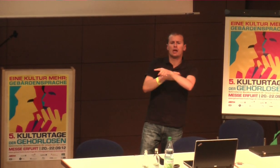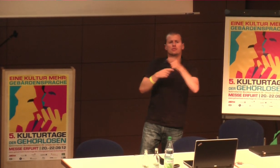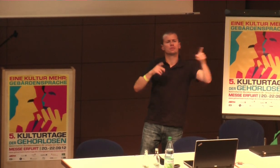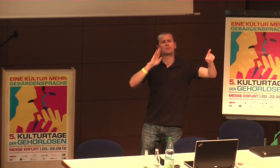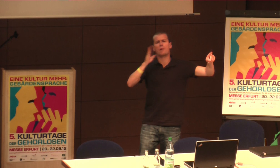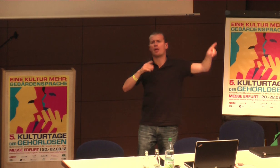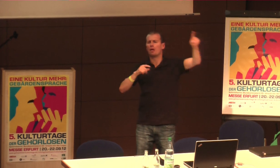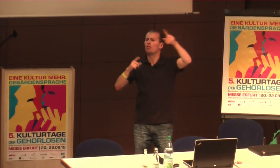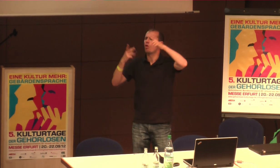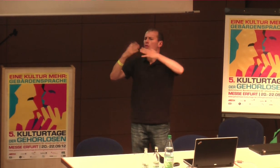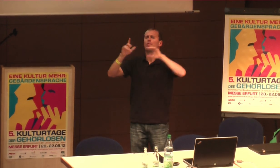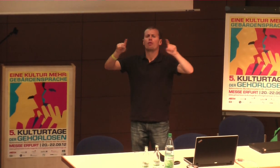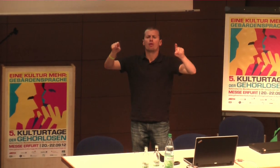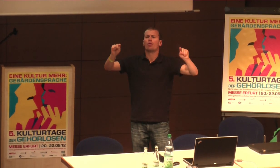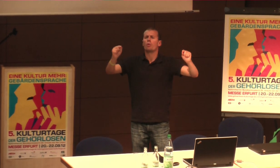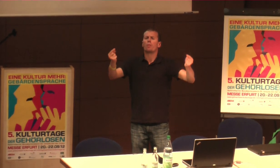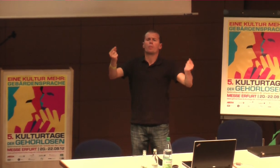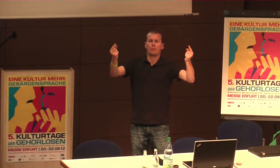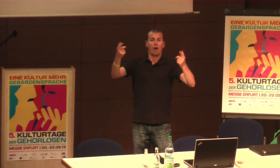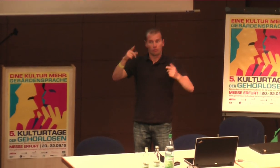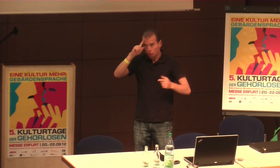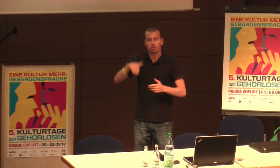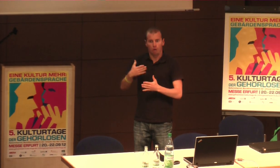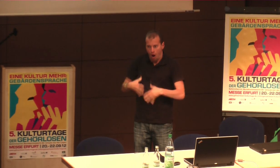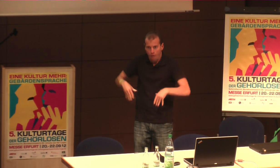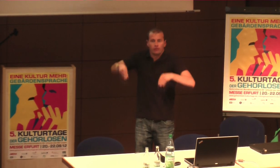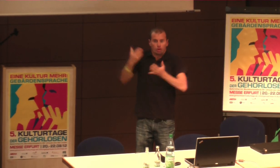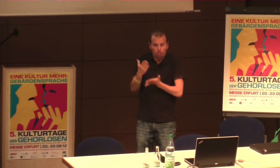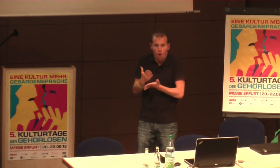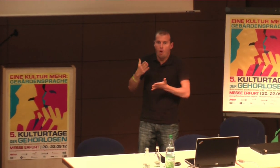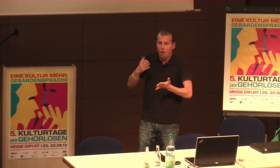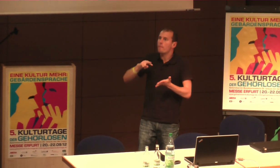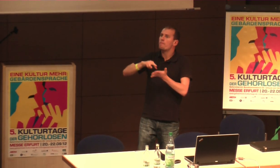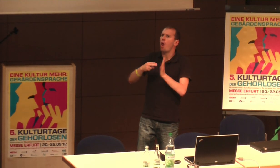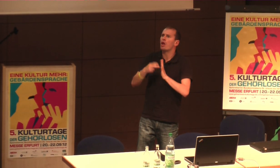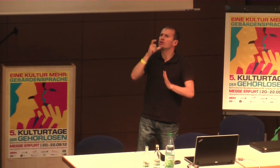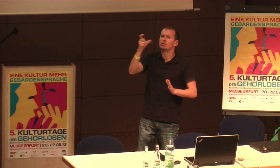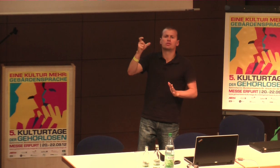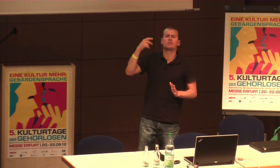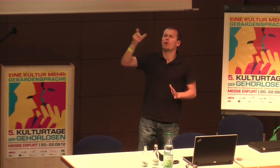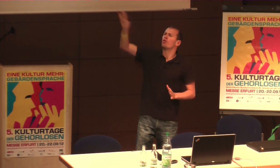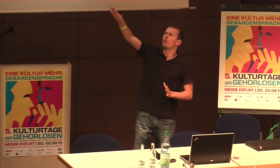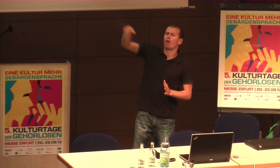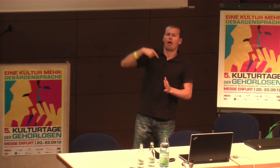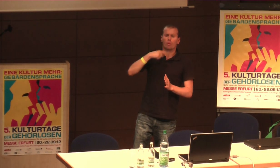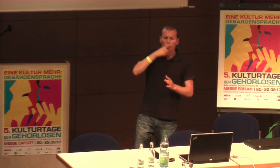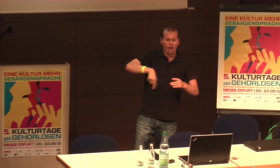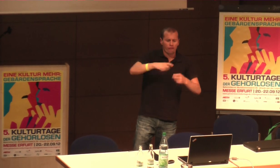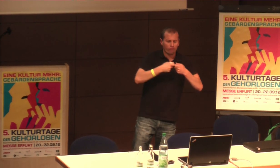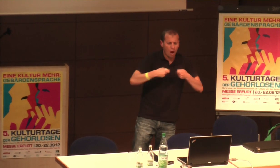nochmal ein weiterer Erfolg. Und zum Beispiel in Österreich gibt es ja auch die Helene Jahre in der Parlament. Und